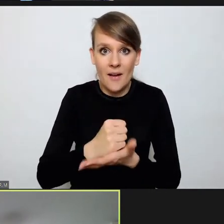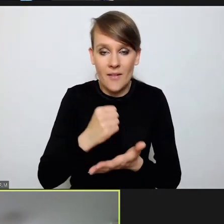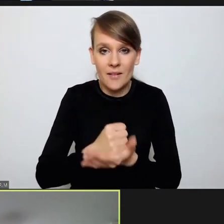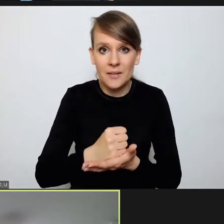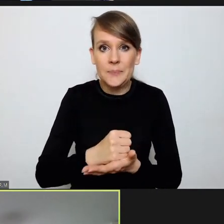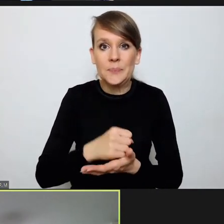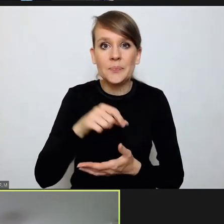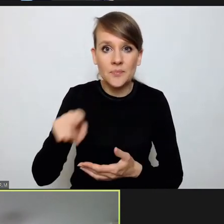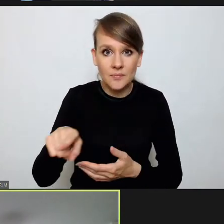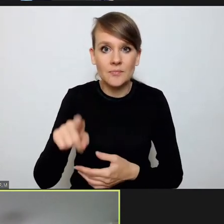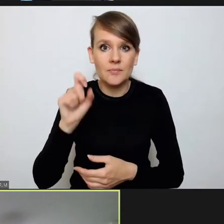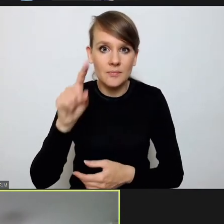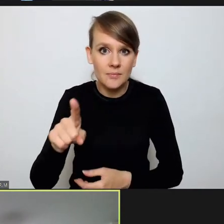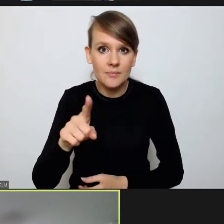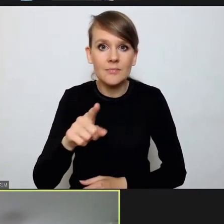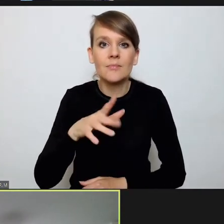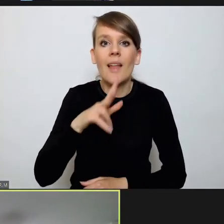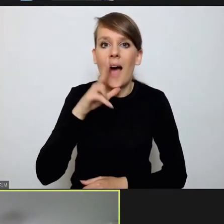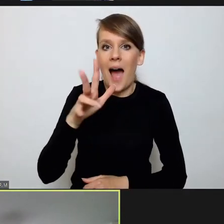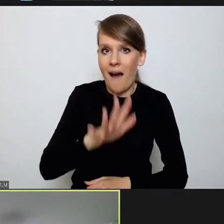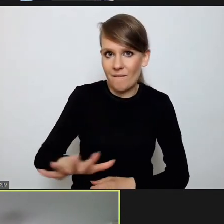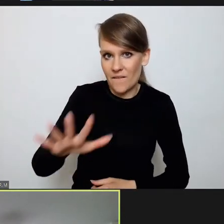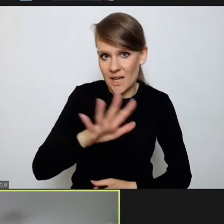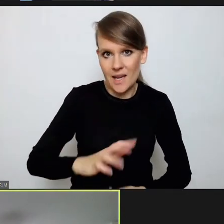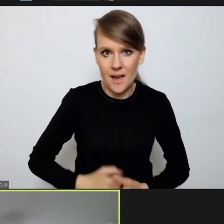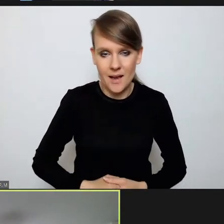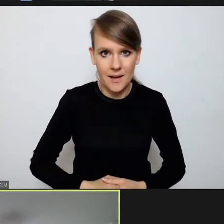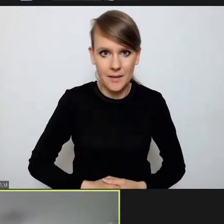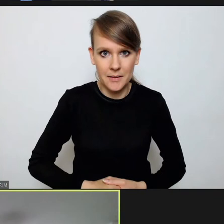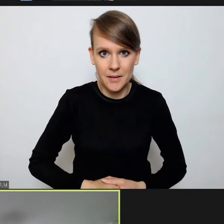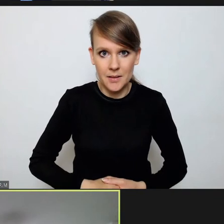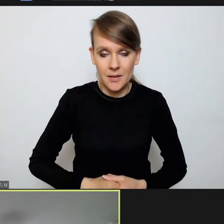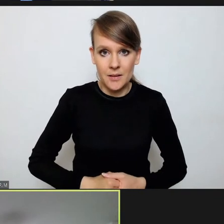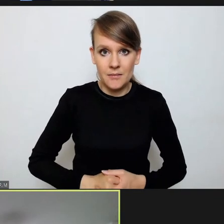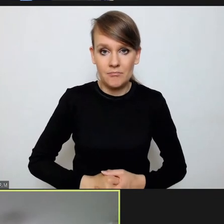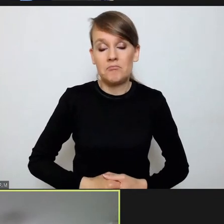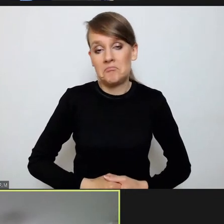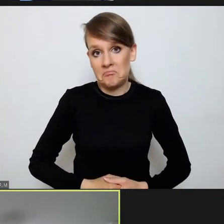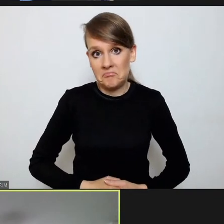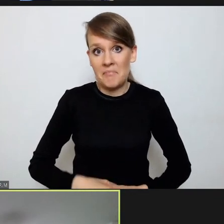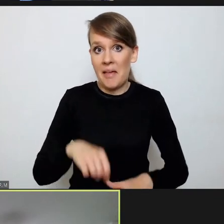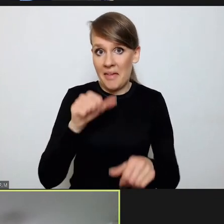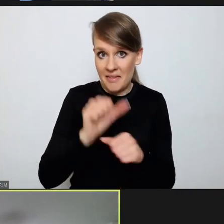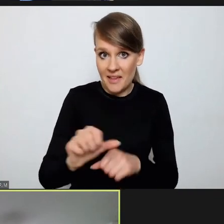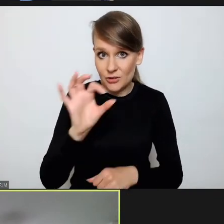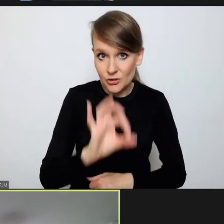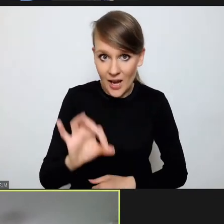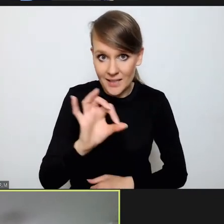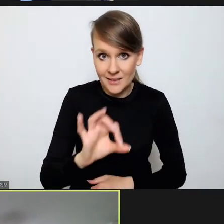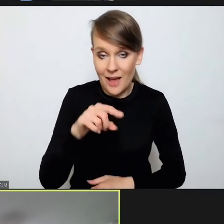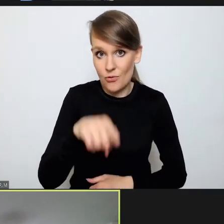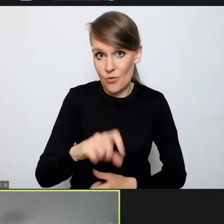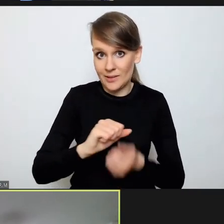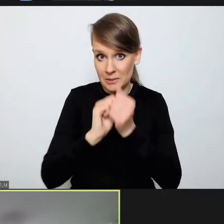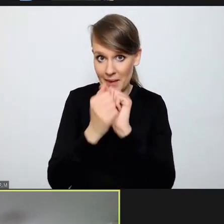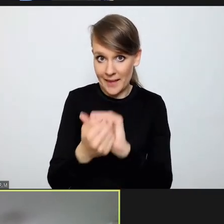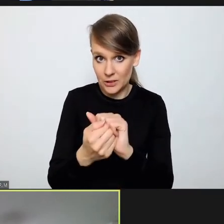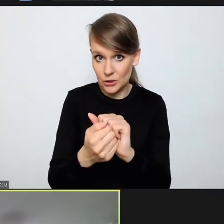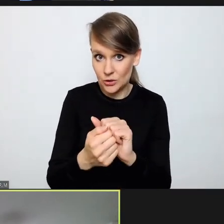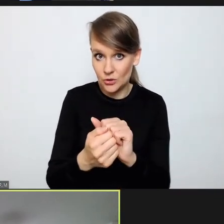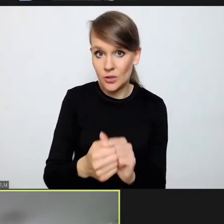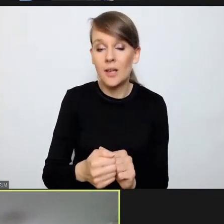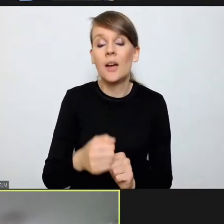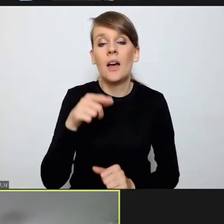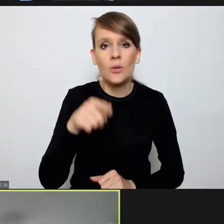mają miejsce na kontynencie afrykańskim. Czy jest jakakolwiek szansa, żeby to zmienić i żeby jednak